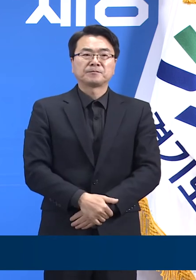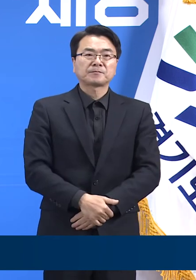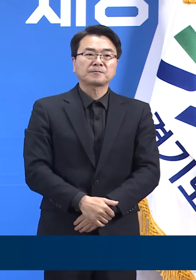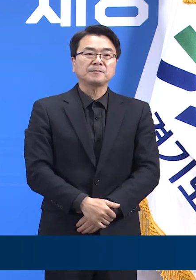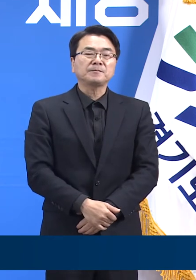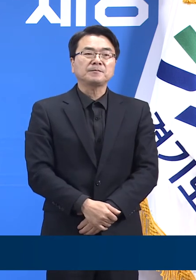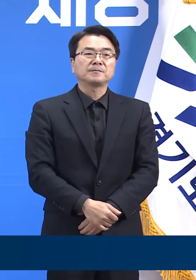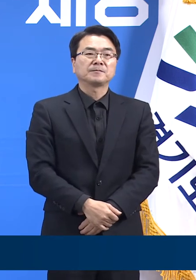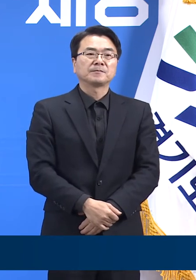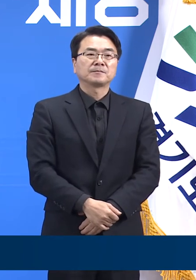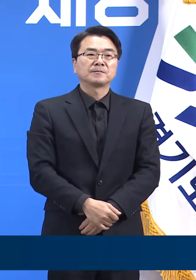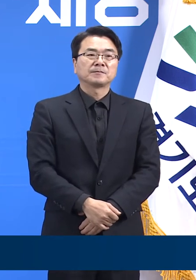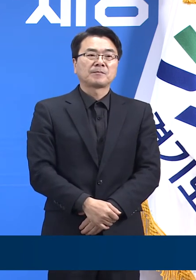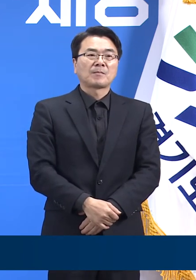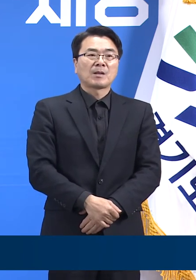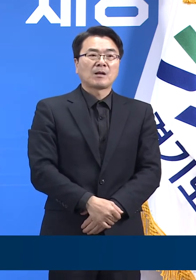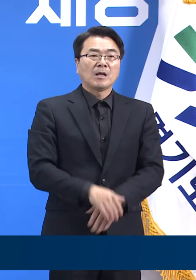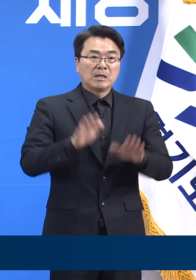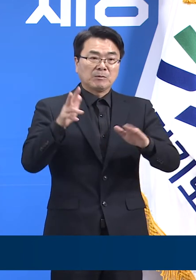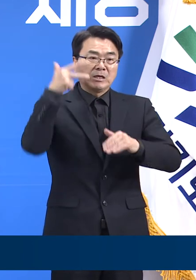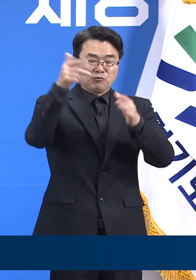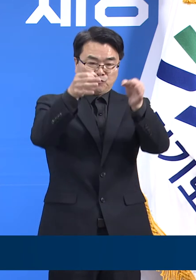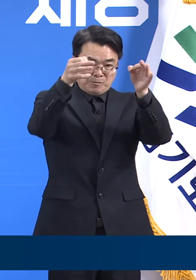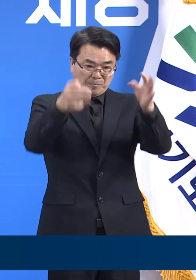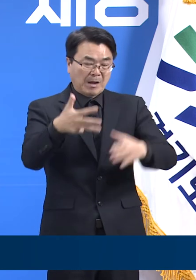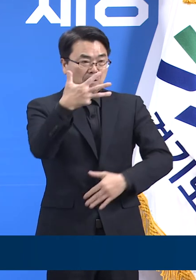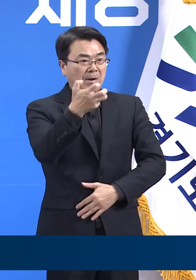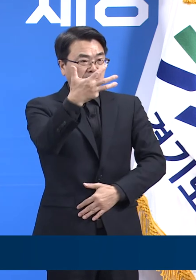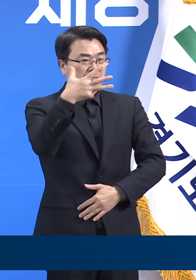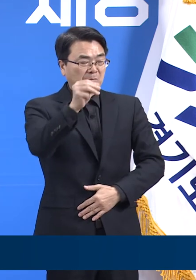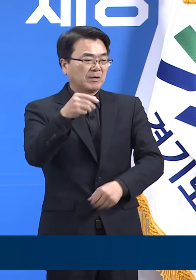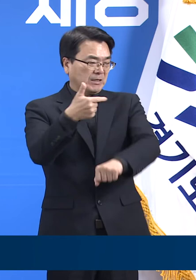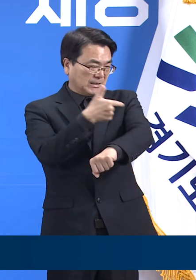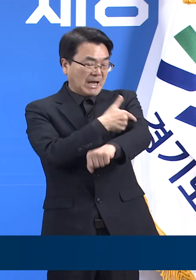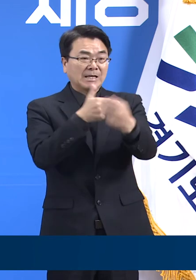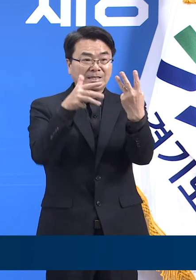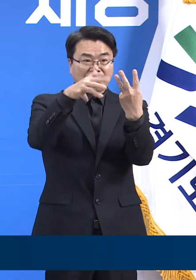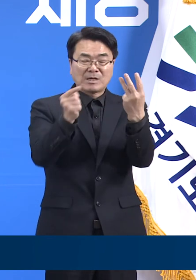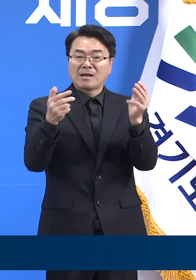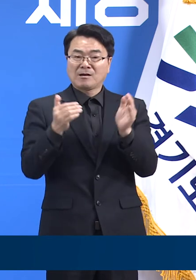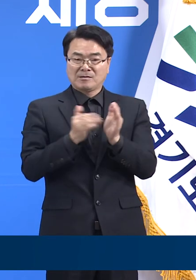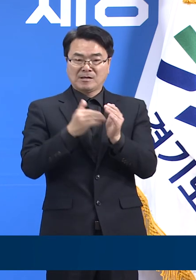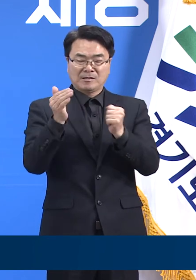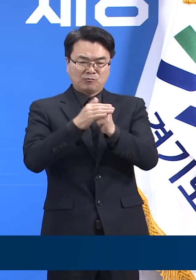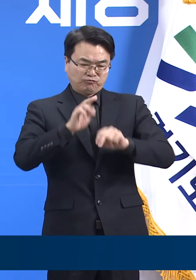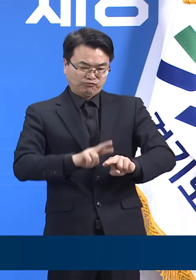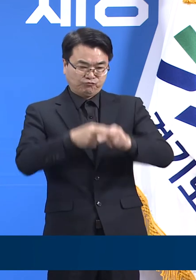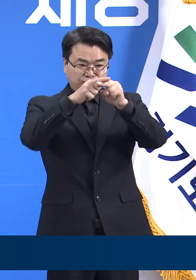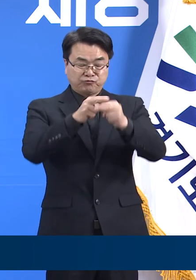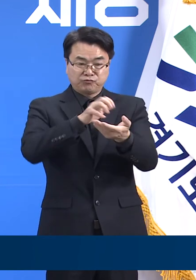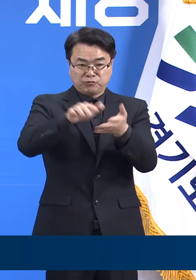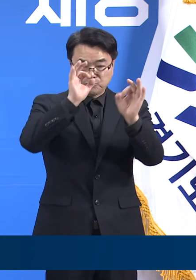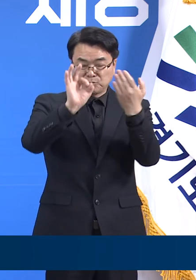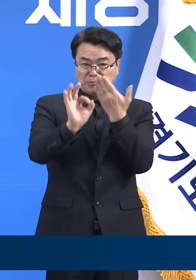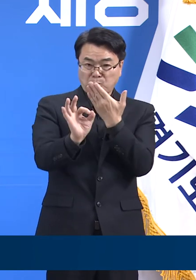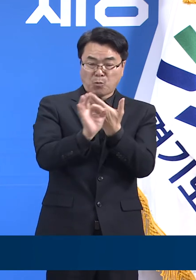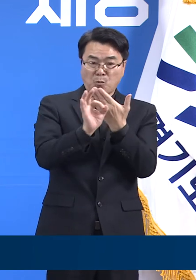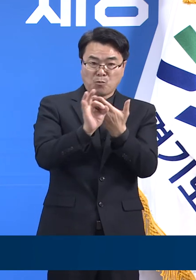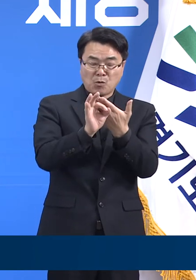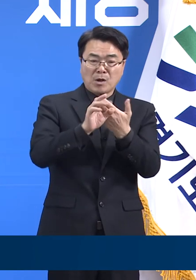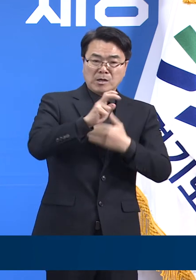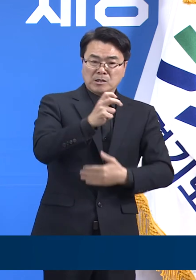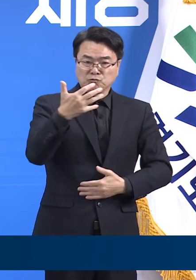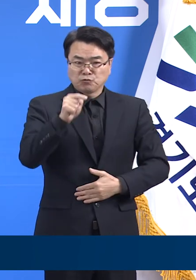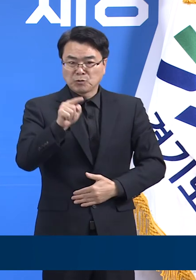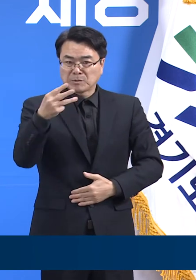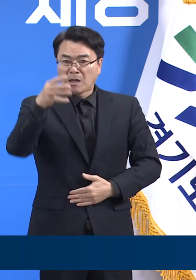3차 접종자는 총 88만 4,659명으로, 누적 3차 접종률은 22.7%에서 29